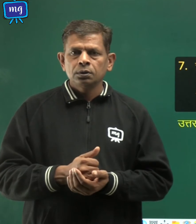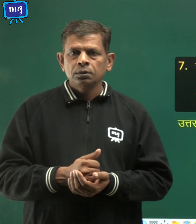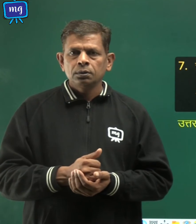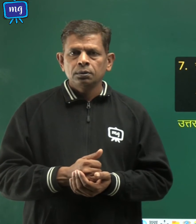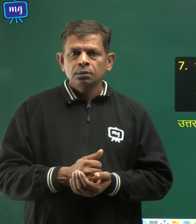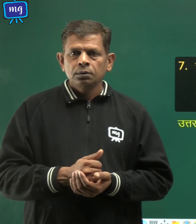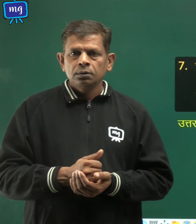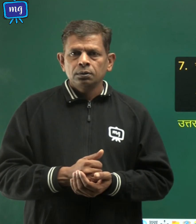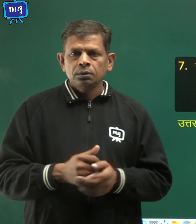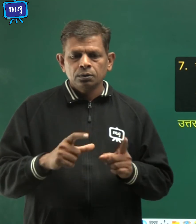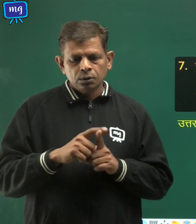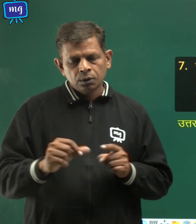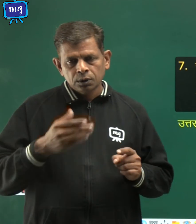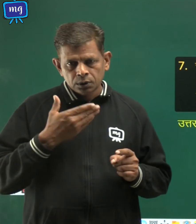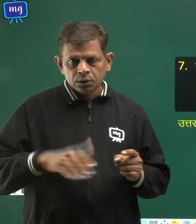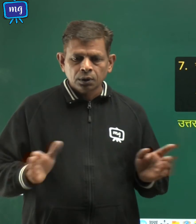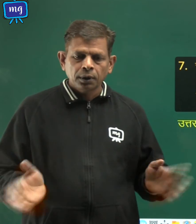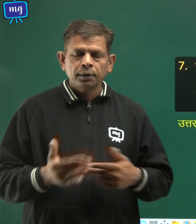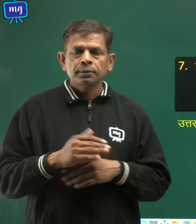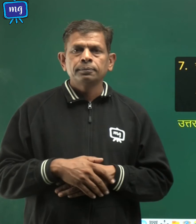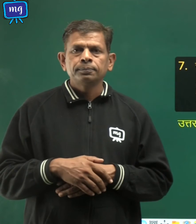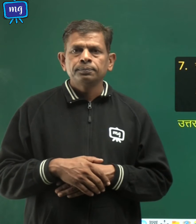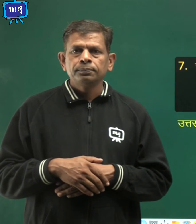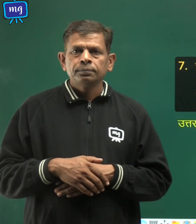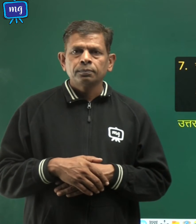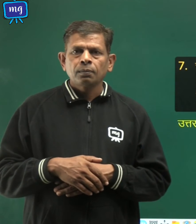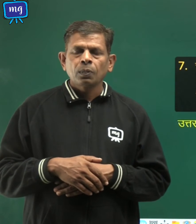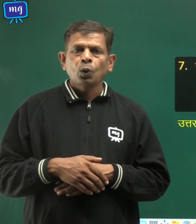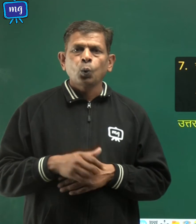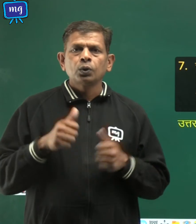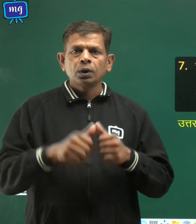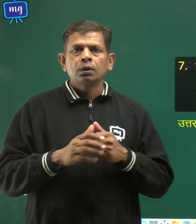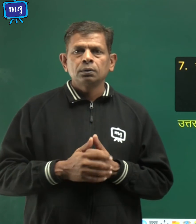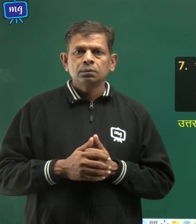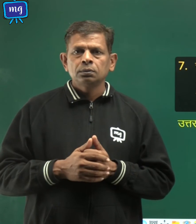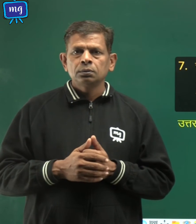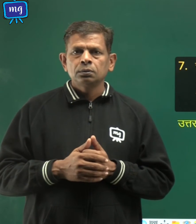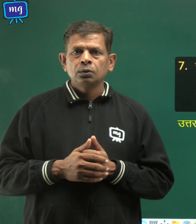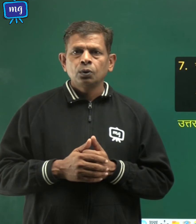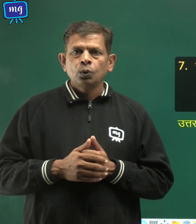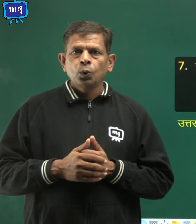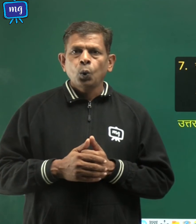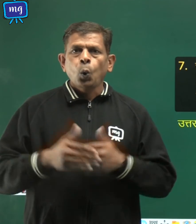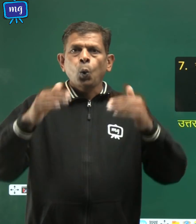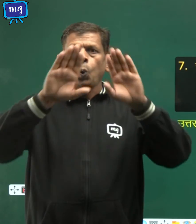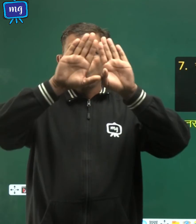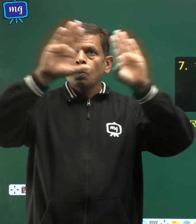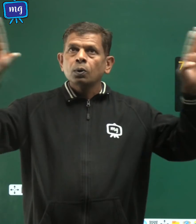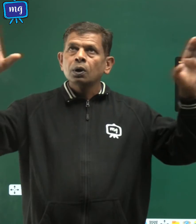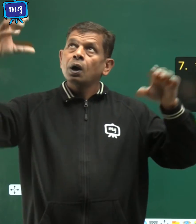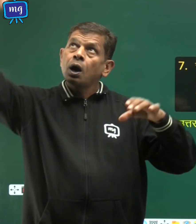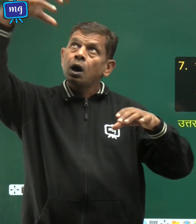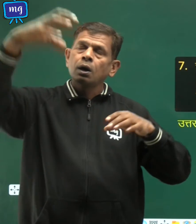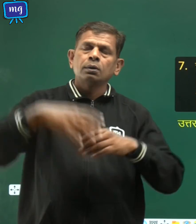किया जा सकता है उत्तर उपग्रहों